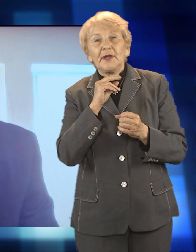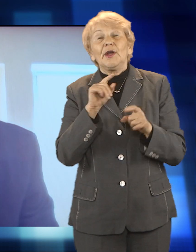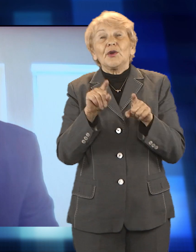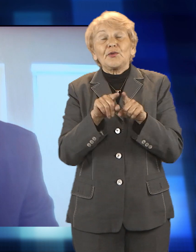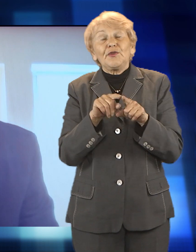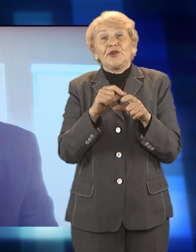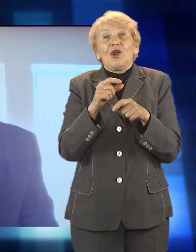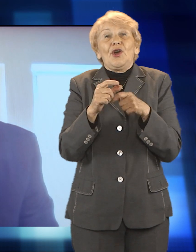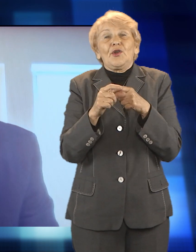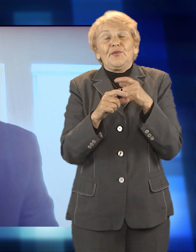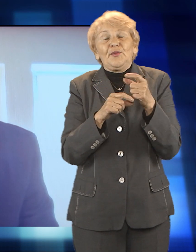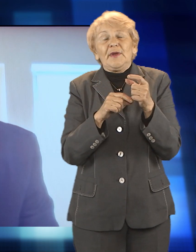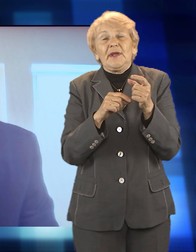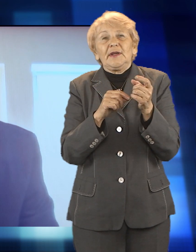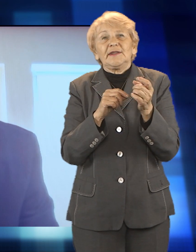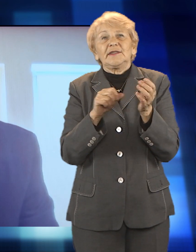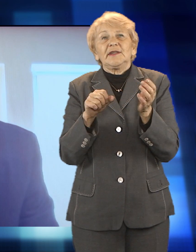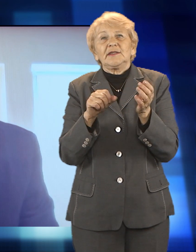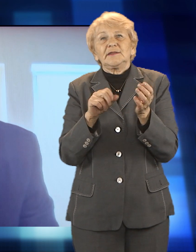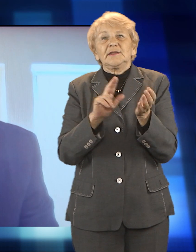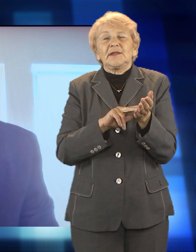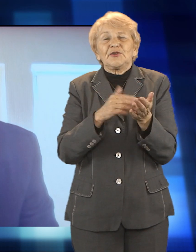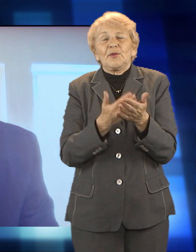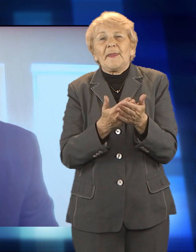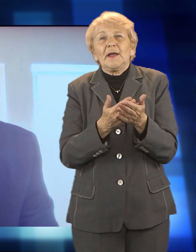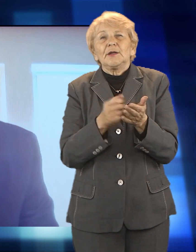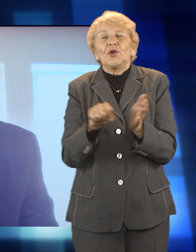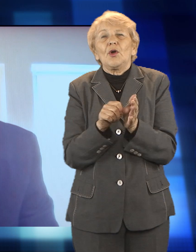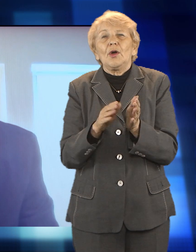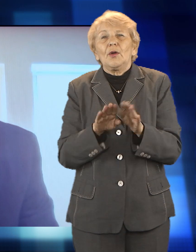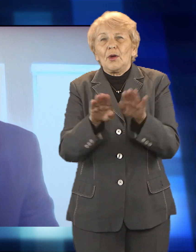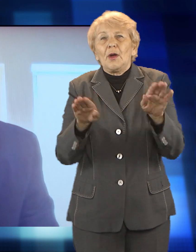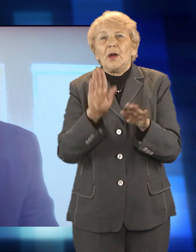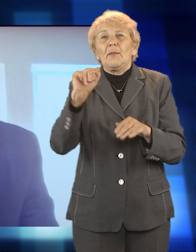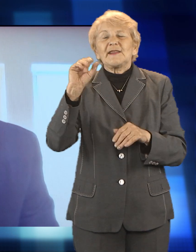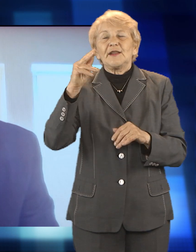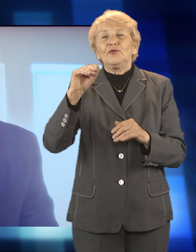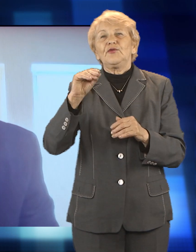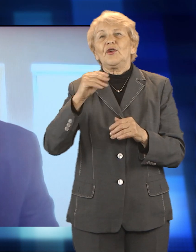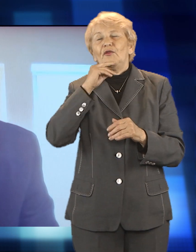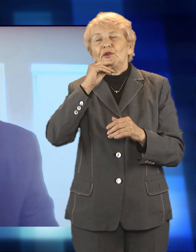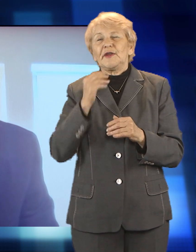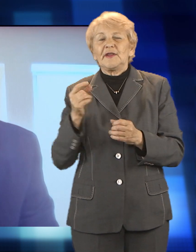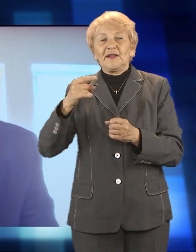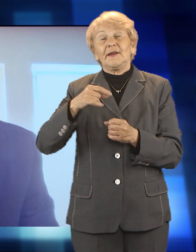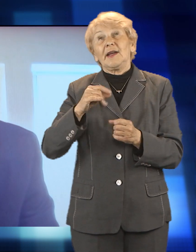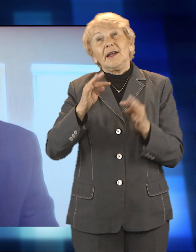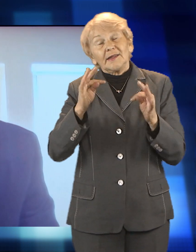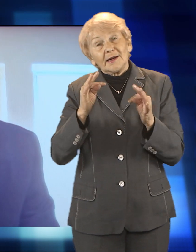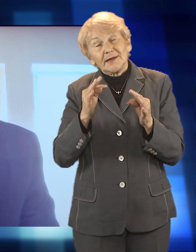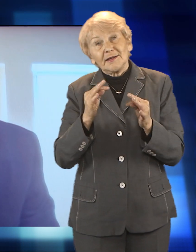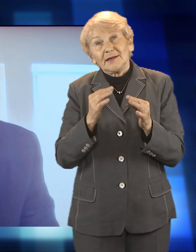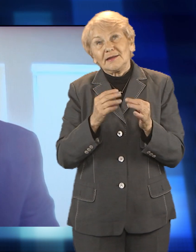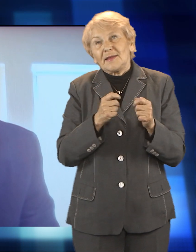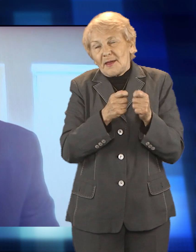napełnianie basenów i zachęcam Państwa do zapoznania się na naszej stronie internetowej z nowym sposobem napełniania basenów.